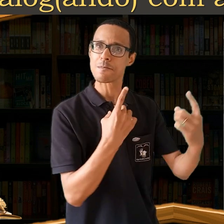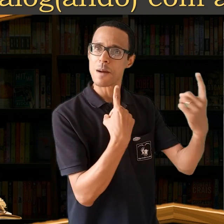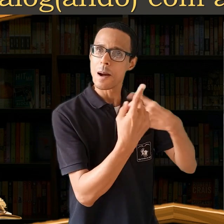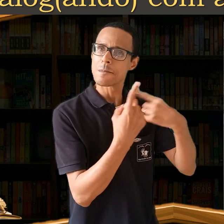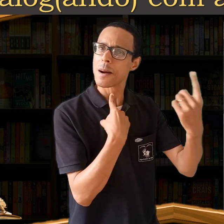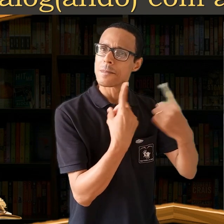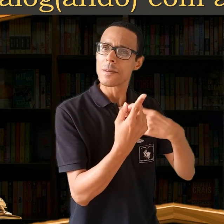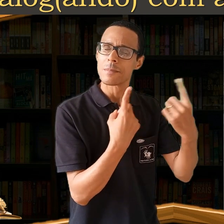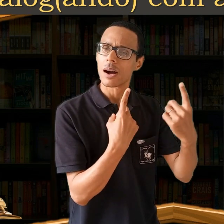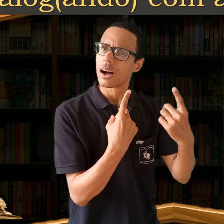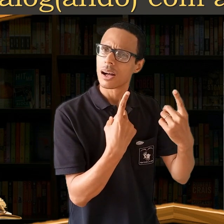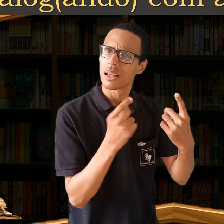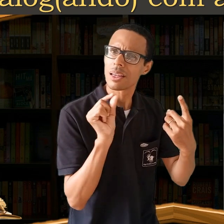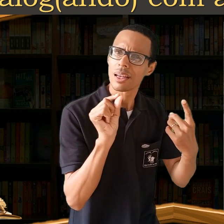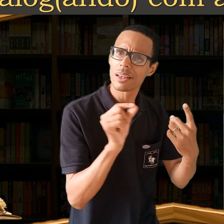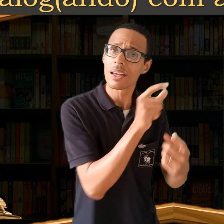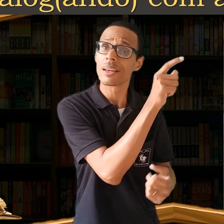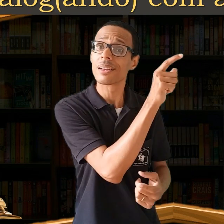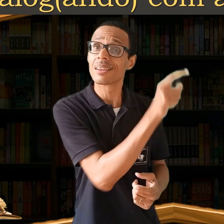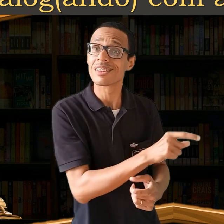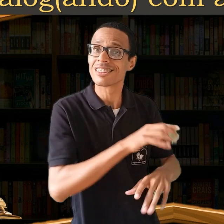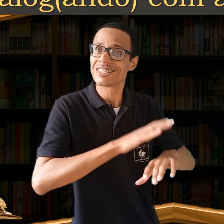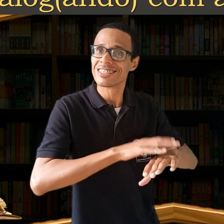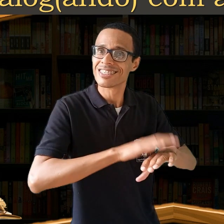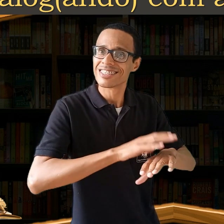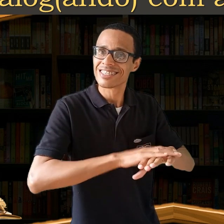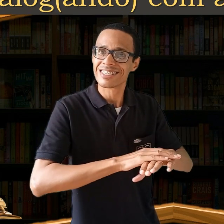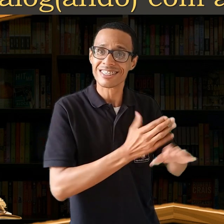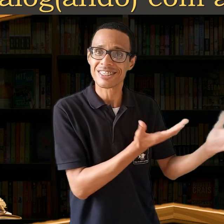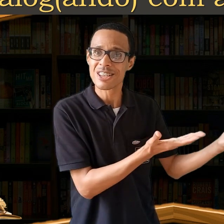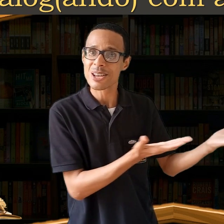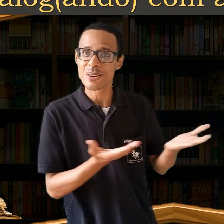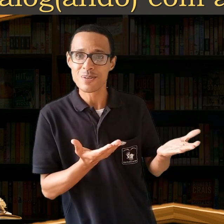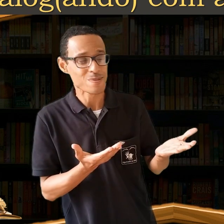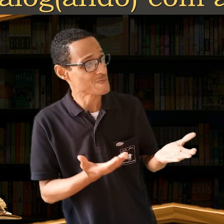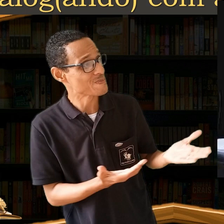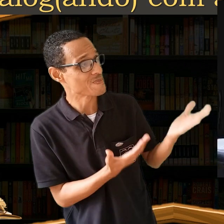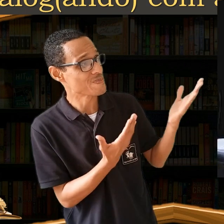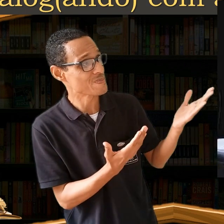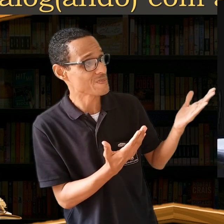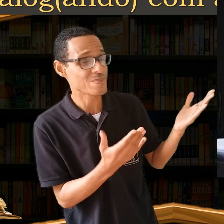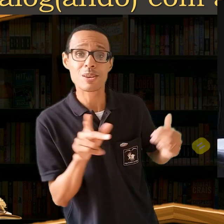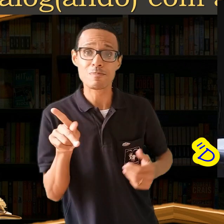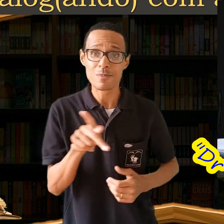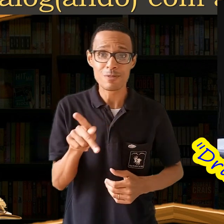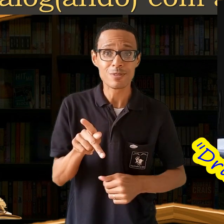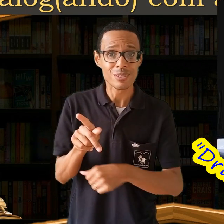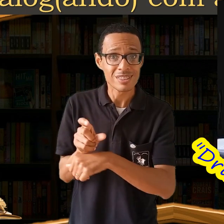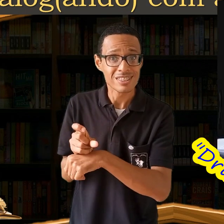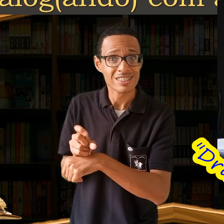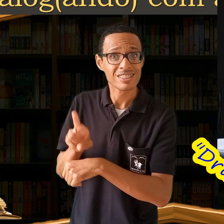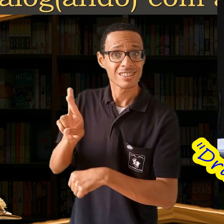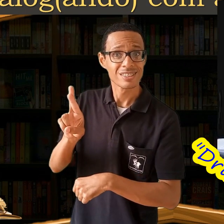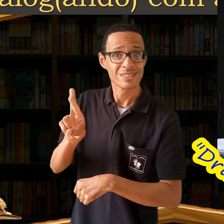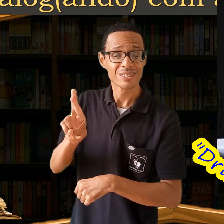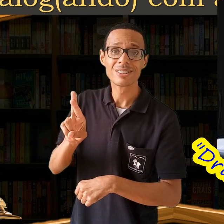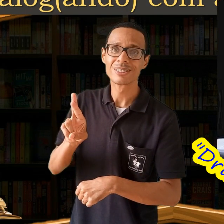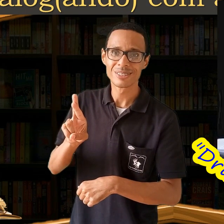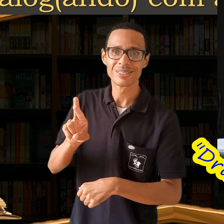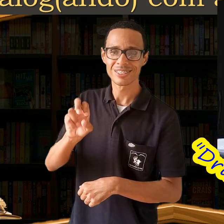privilégio de aprender muito mais sobre este assunto com a autora, a professora doutora Silvia